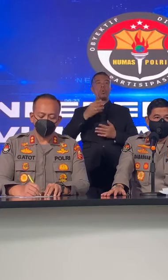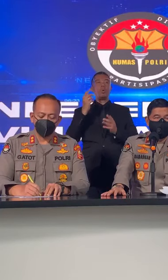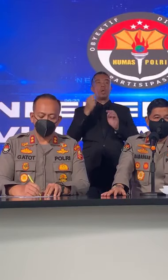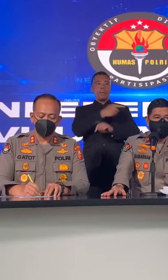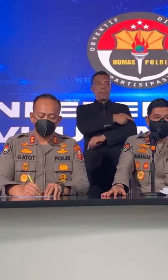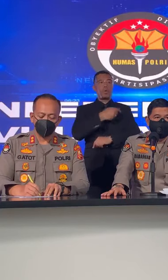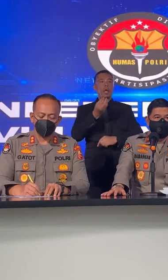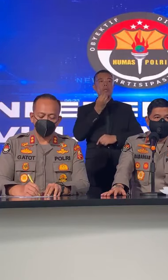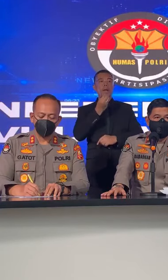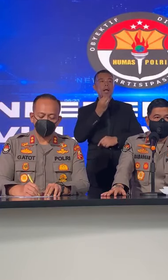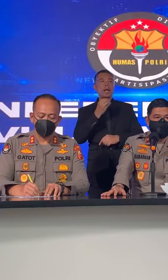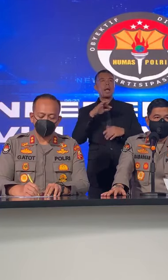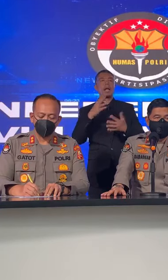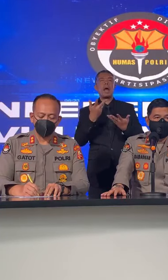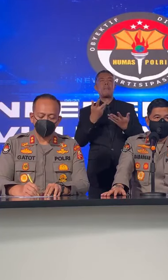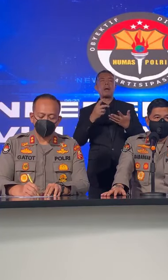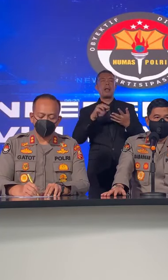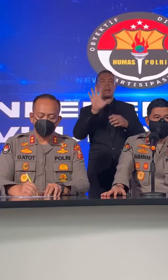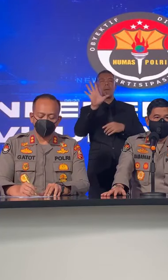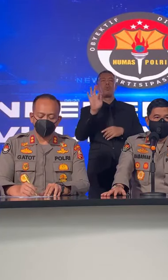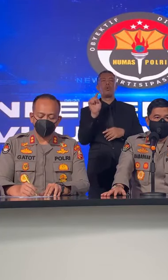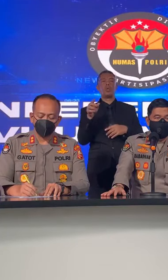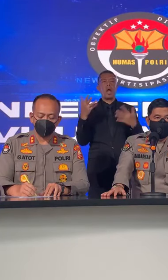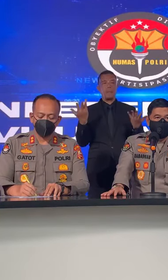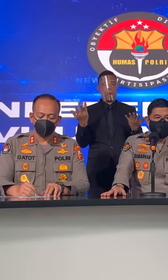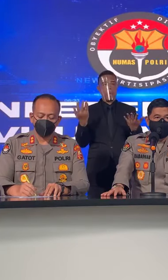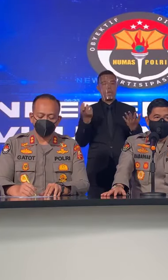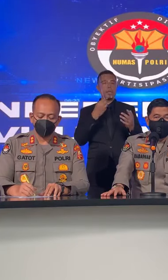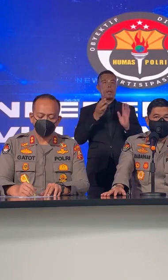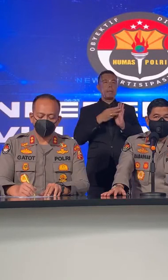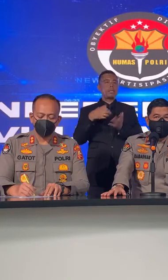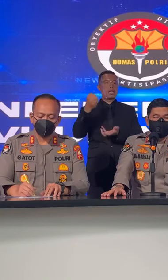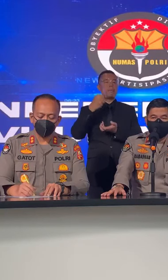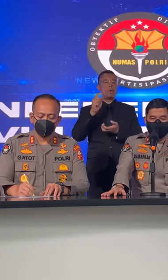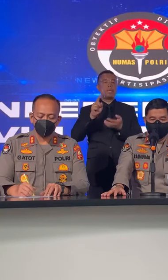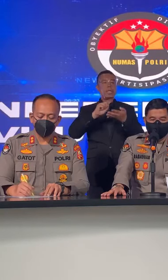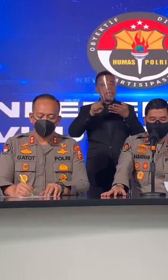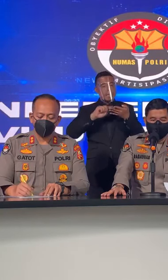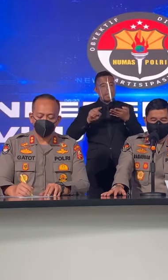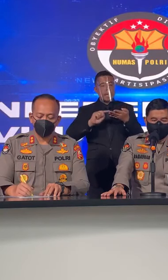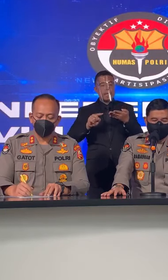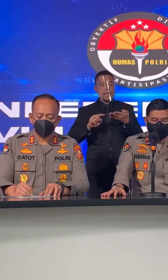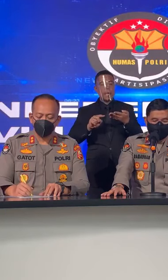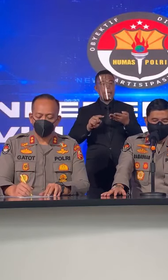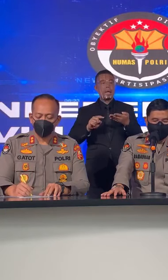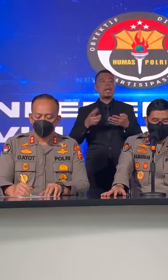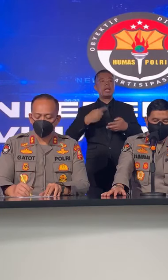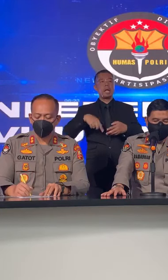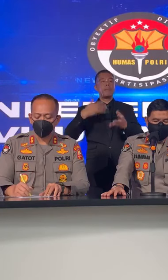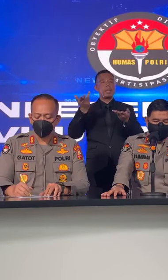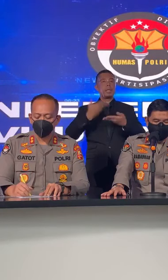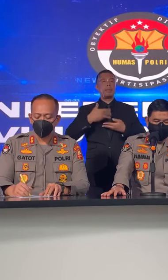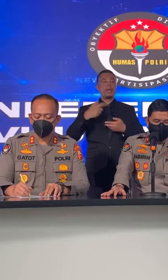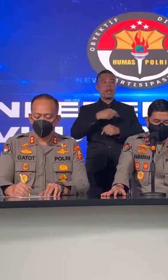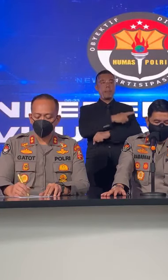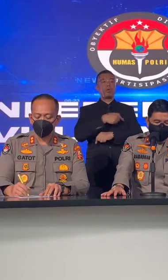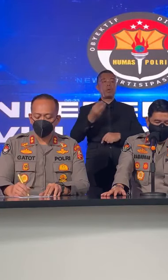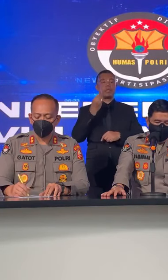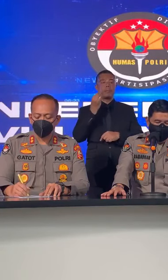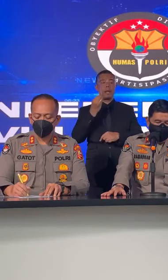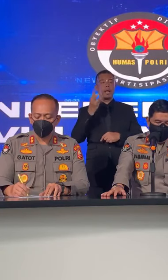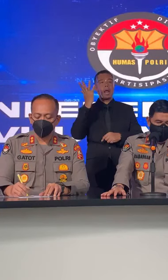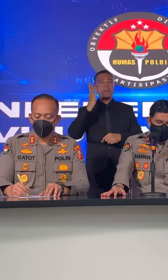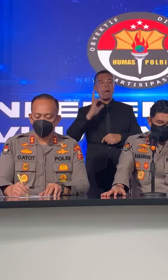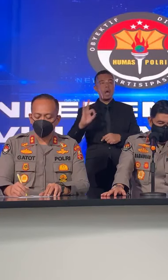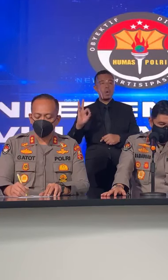Pangan Diricikan Bapak Apa Saja Yang Terkait Dengan Pangan Pocok Tadi Yang Kami Terima Dari Satgas Pangan